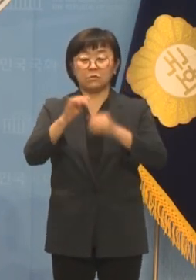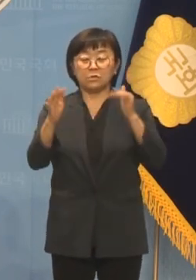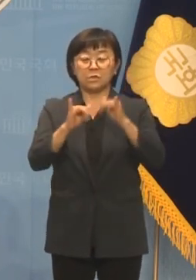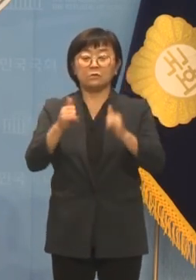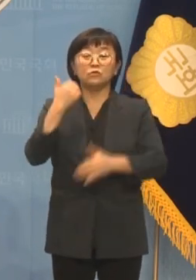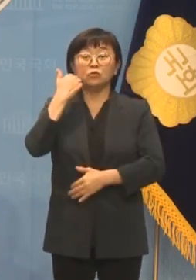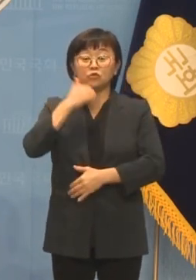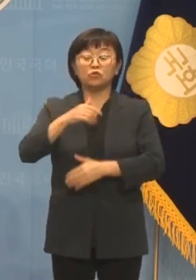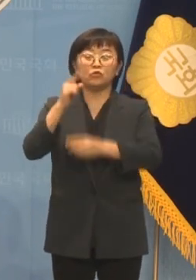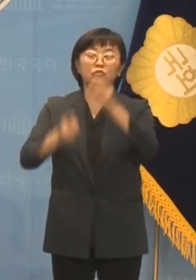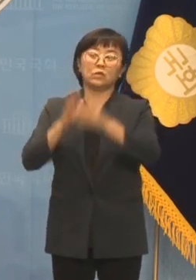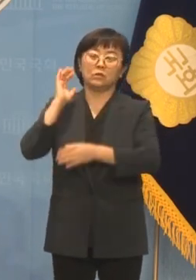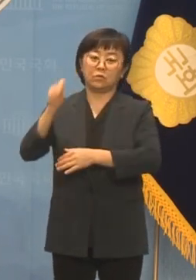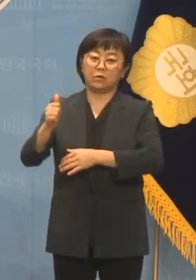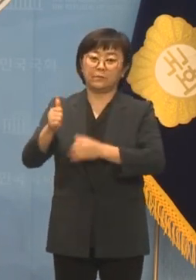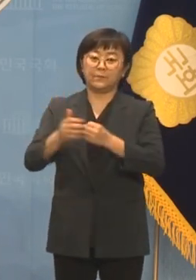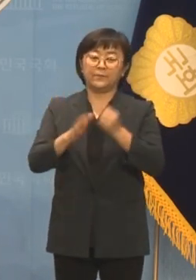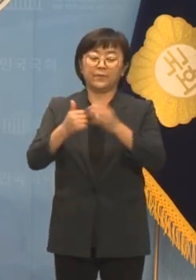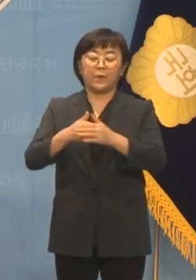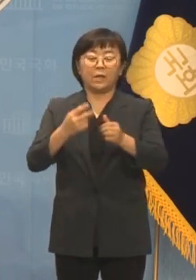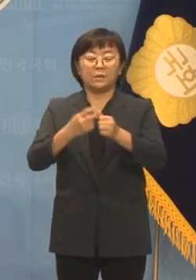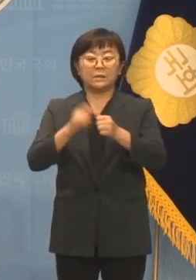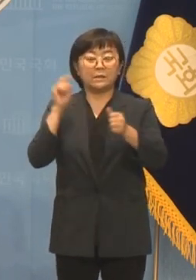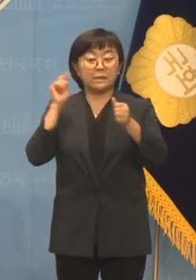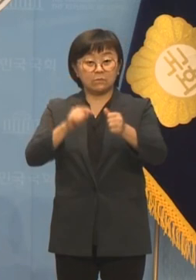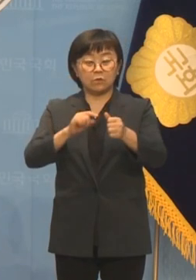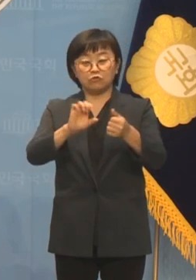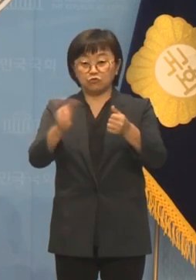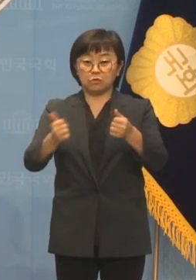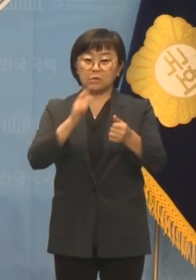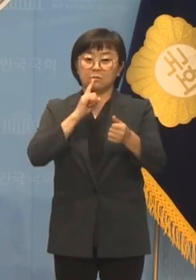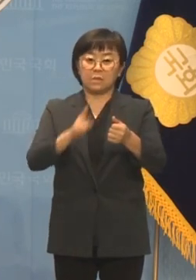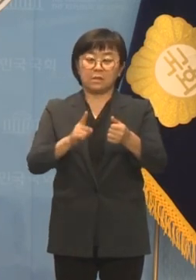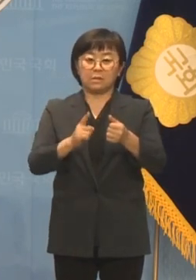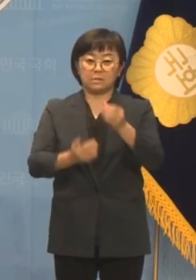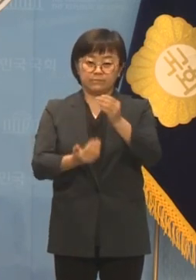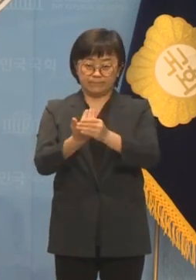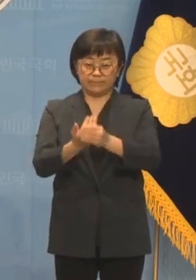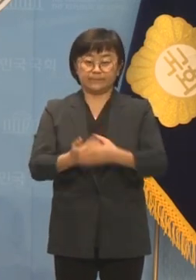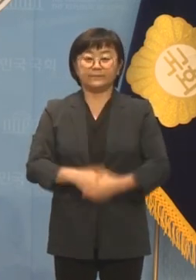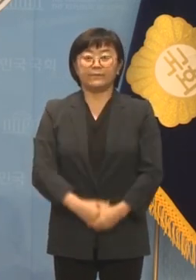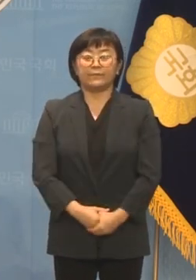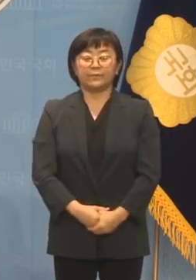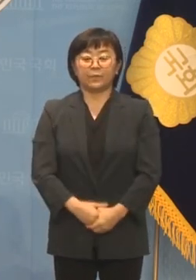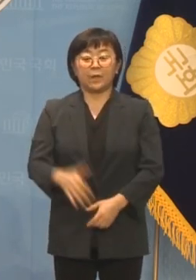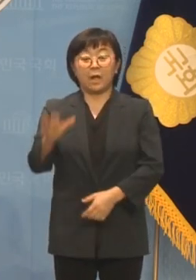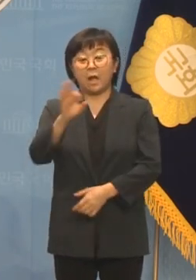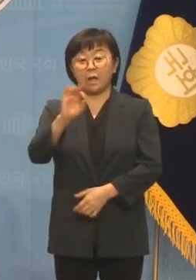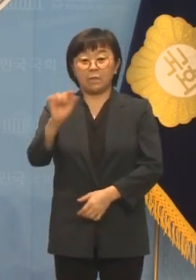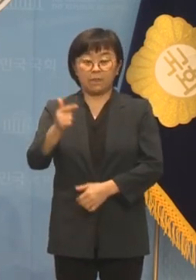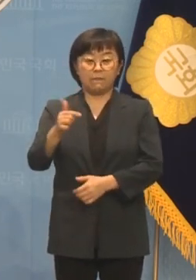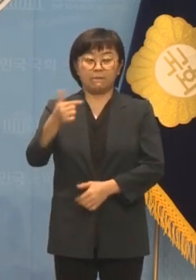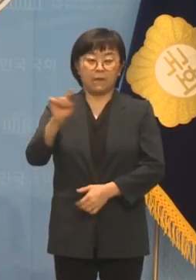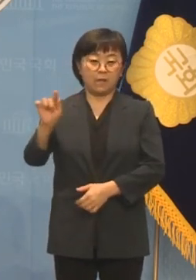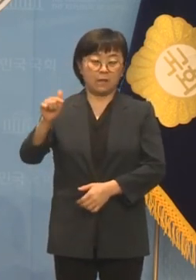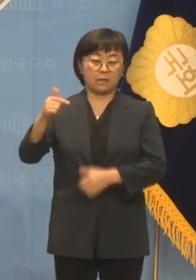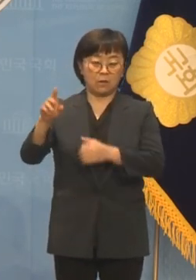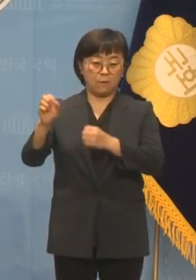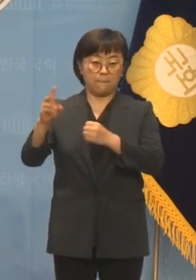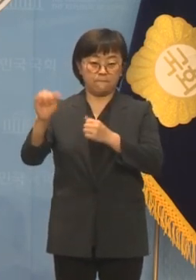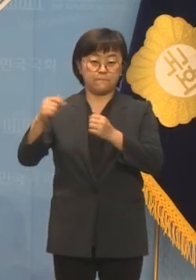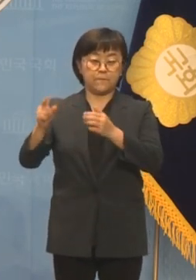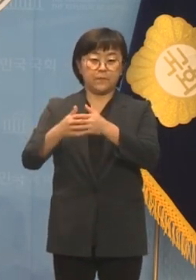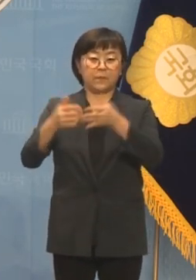대통령입니다. 오죽하면 찍히면 죽는다는 말까지 나왔겠습니까? 안철수 의원, 나경원 전 의원,